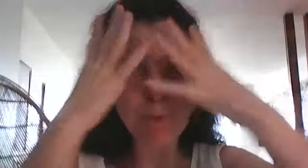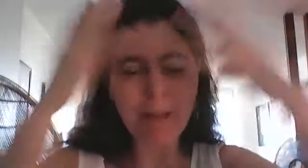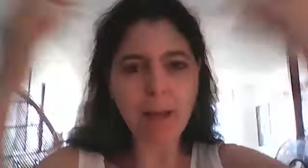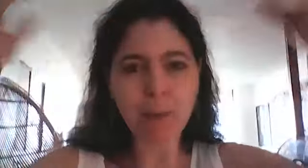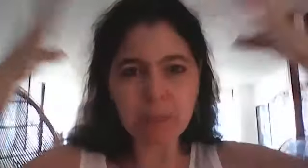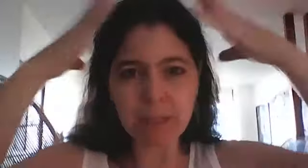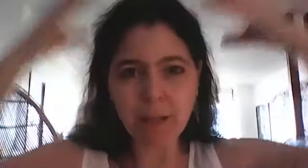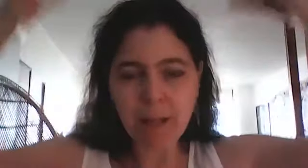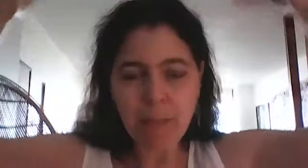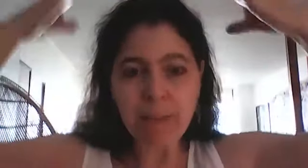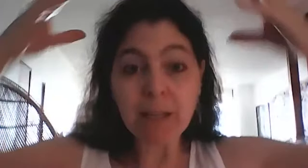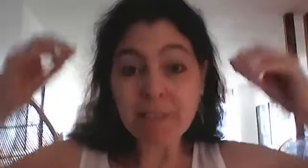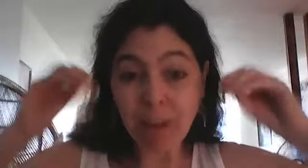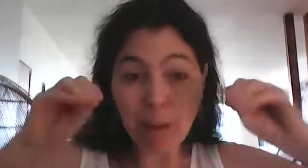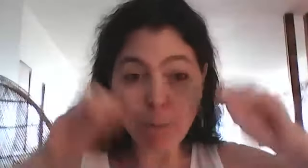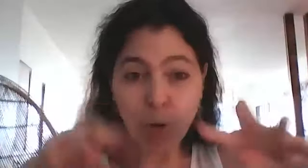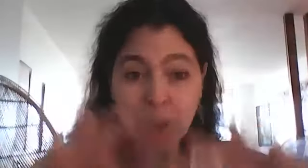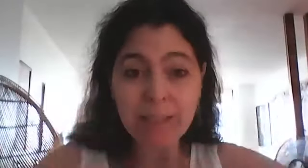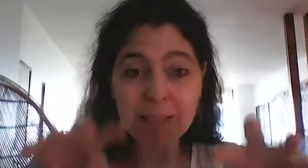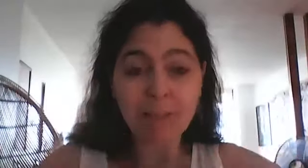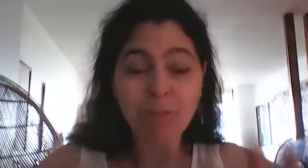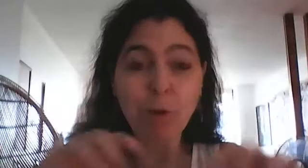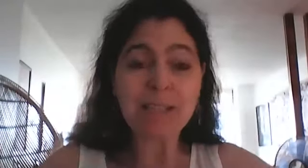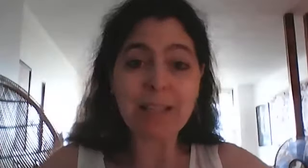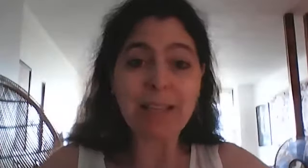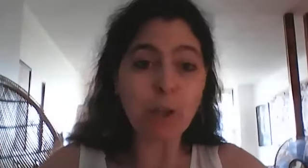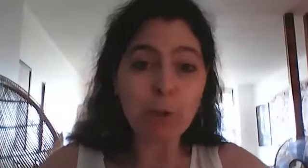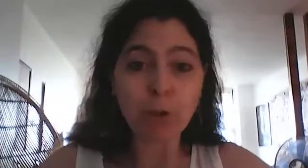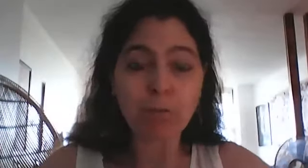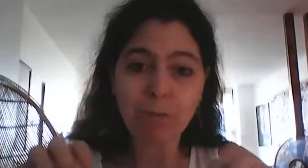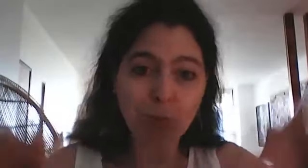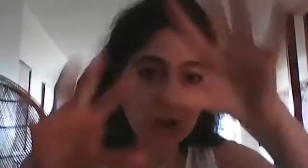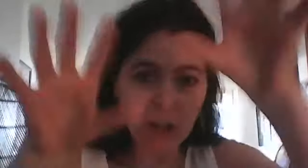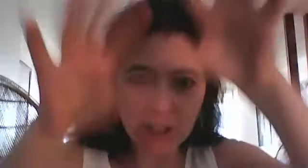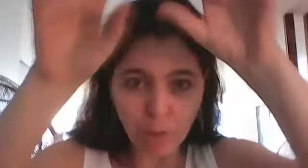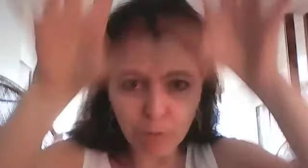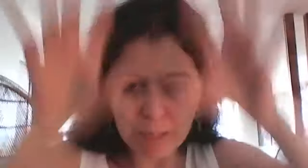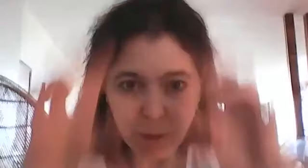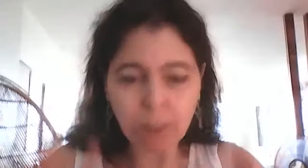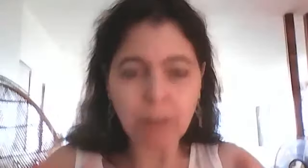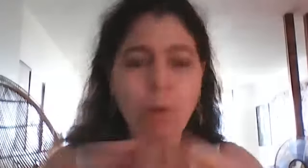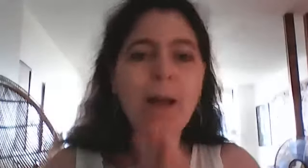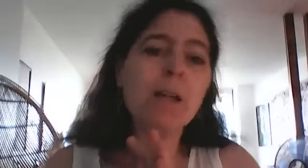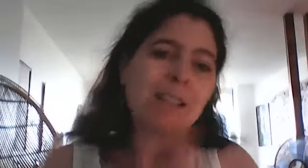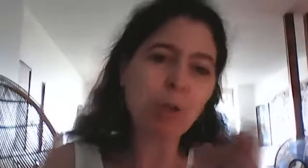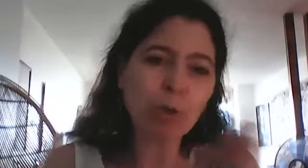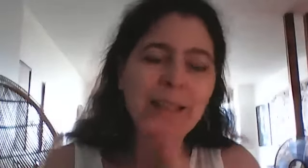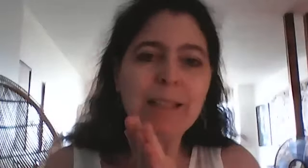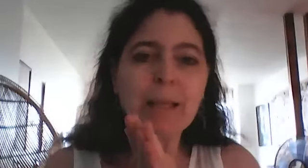lumière comme ça mais là c'est vraiment plus localisé vous restez quelques minutes vous changez de zone vous allez à un autre endroit c'est une autre technique